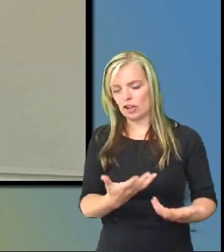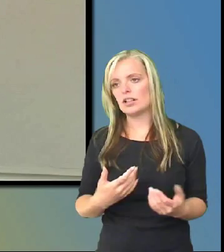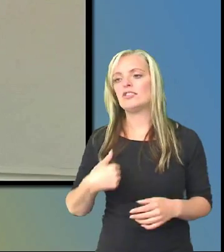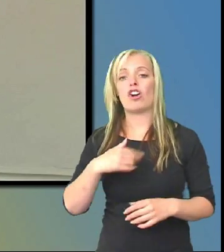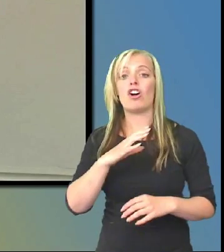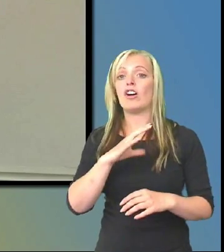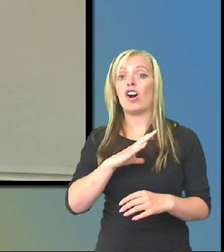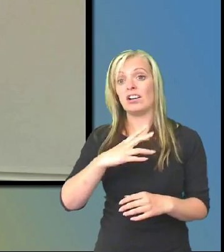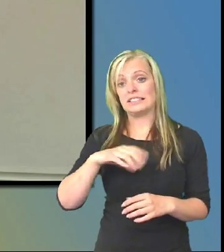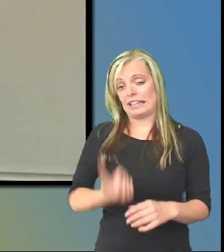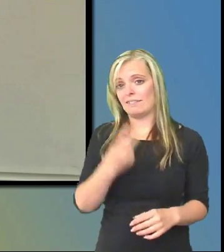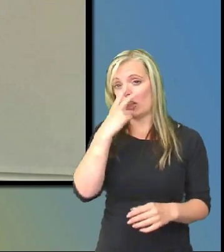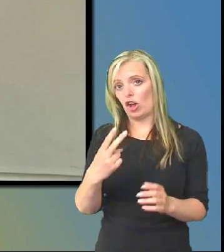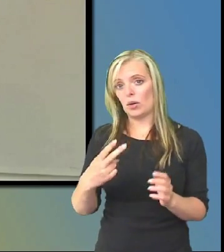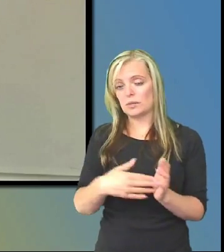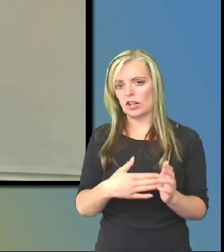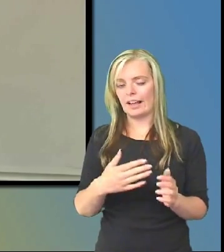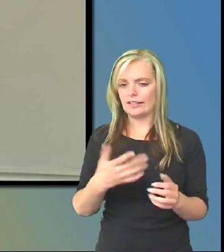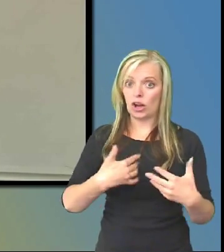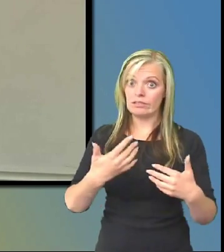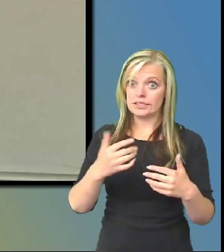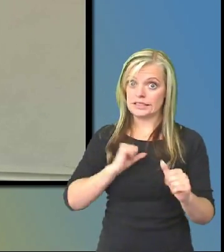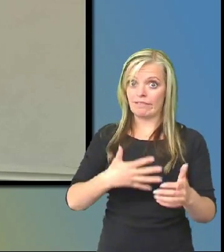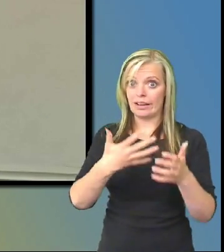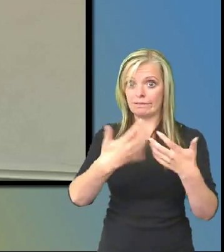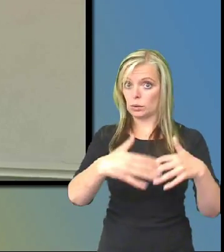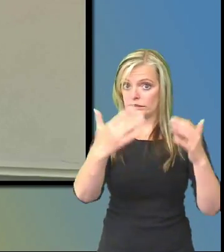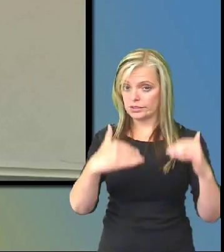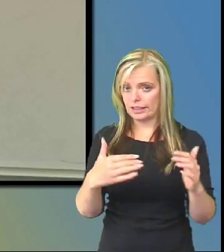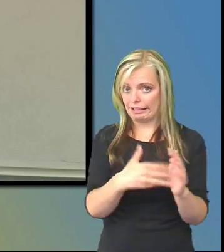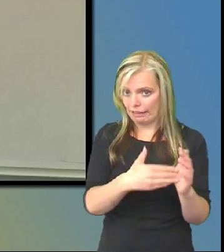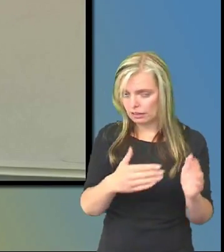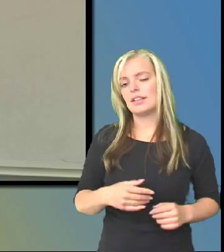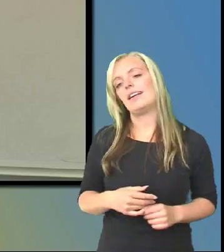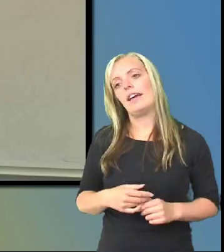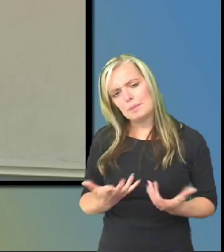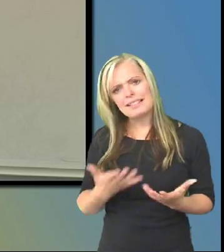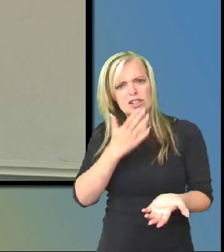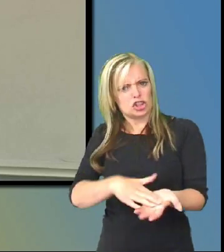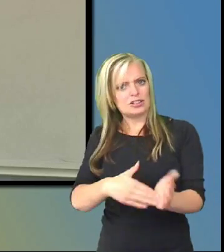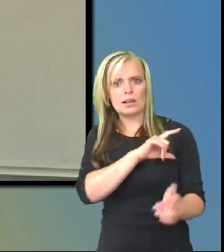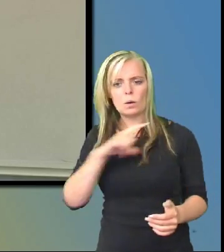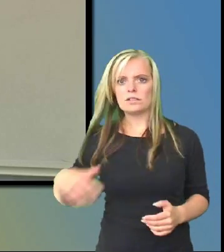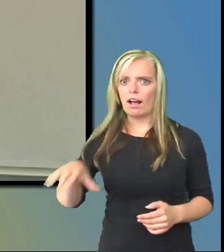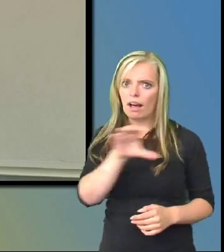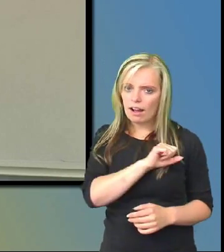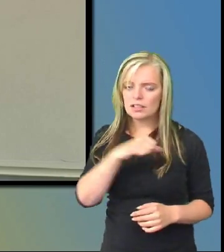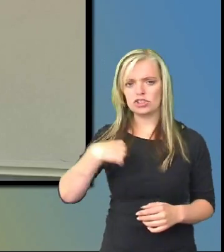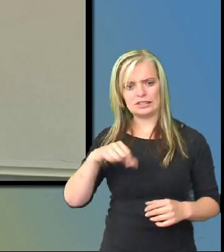handikappad. Förlåt funktionshindrad själv. Det är nyttigt för oss allihopa. Jag grubblar lite på vad det är för värde här. Men ta